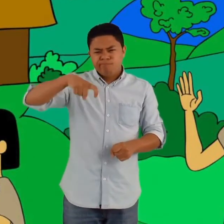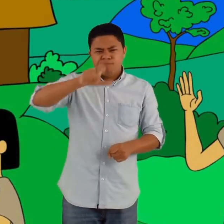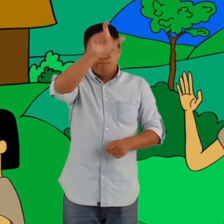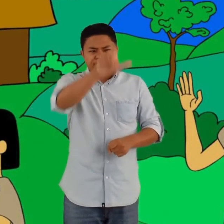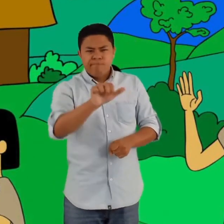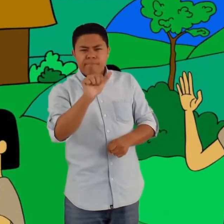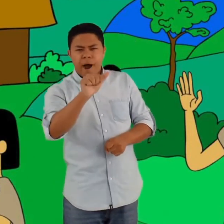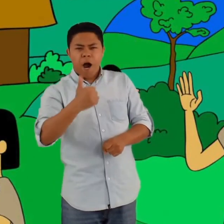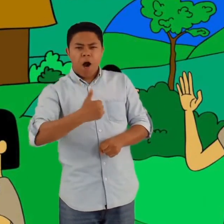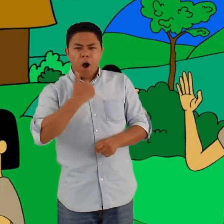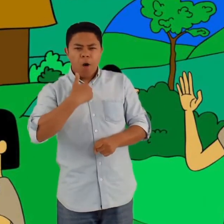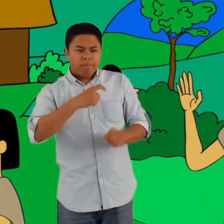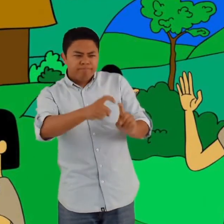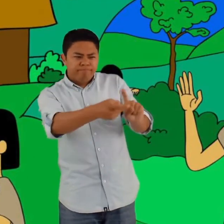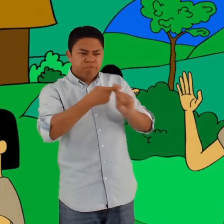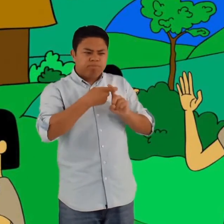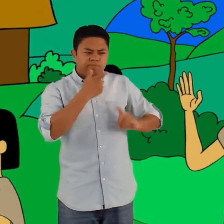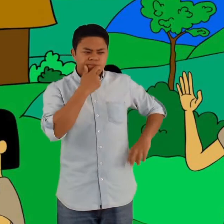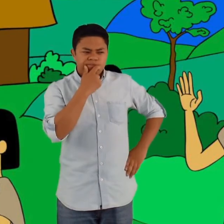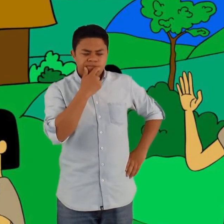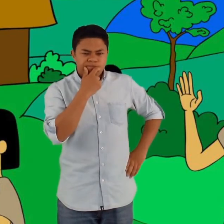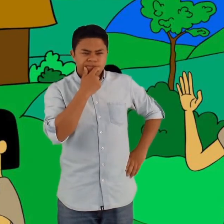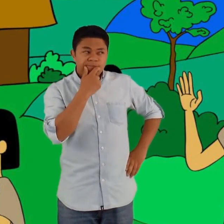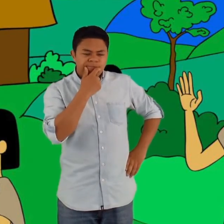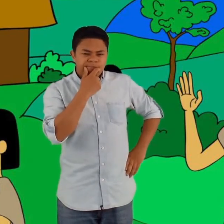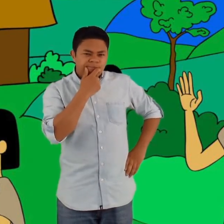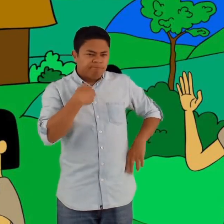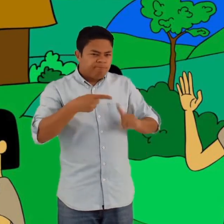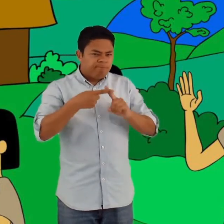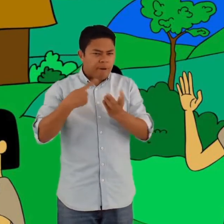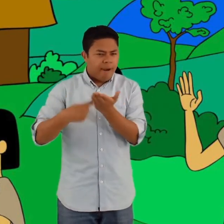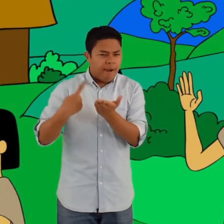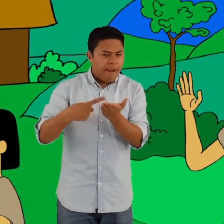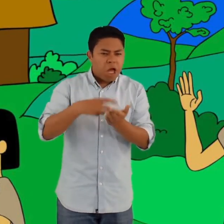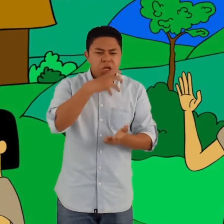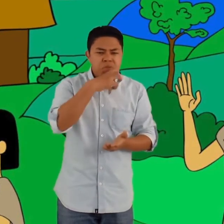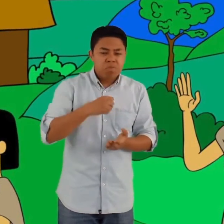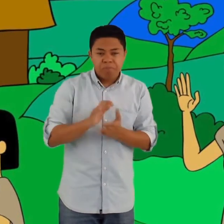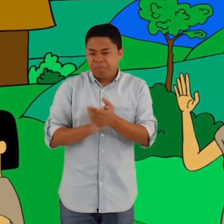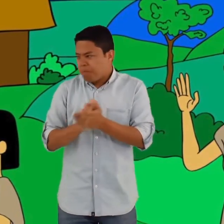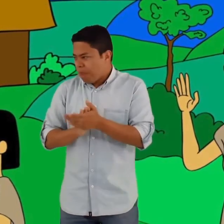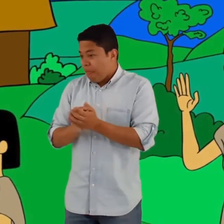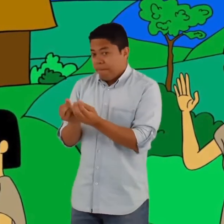mujer joven para que fuera su pareja. Entonces habló con los ancianos y les dijo,